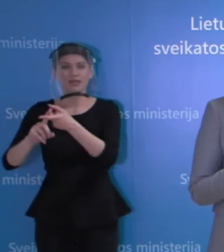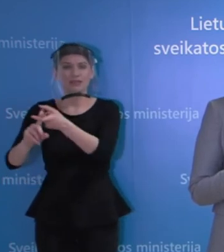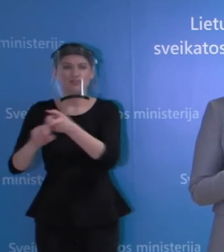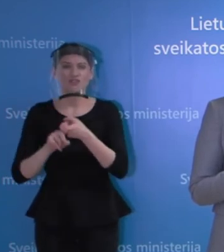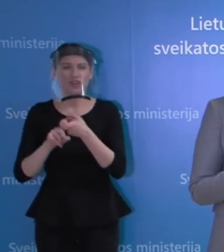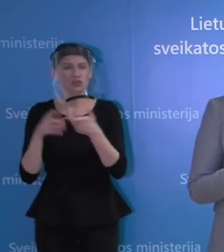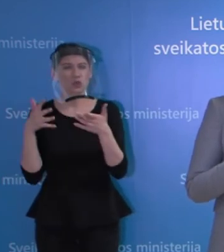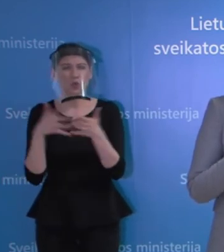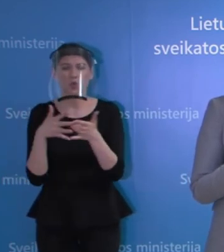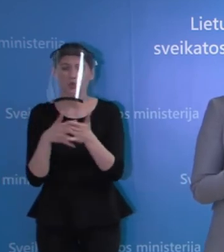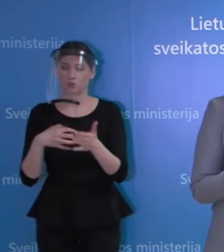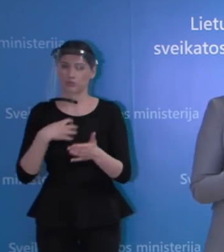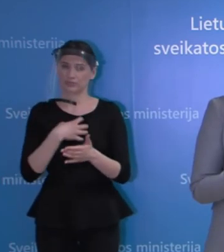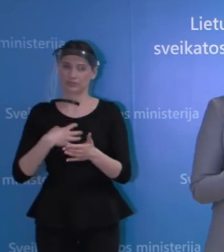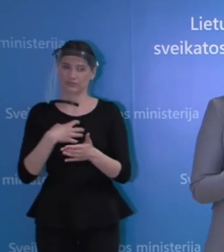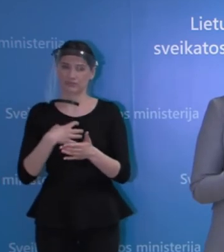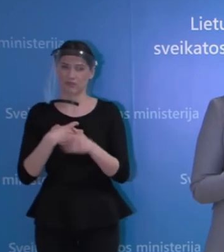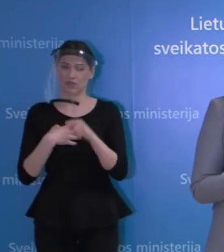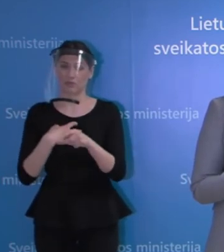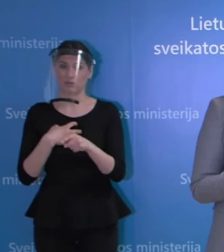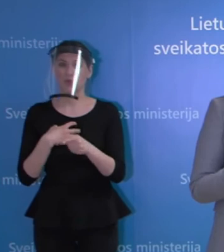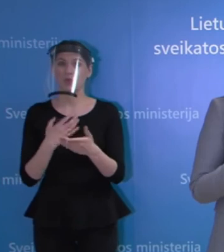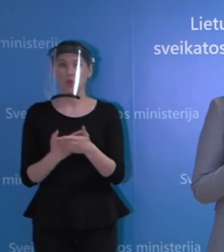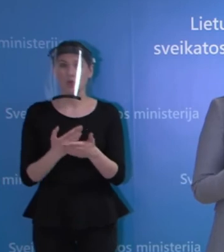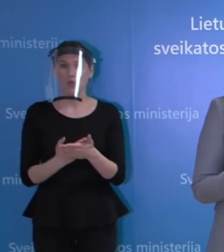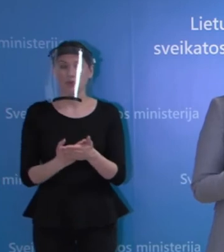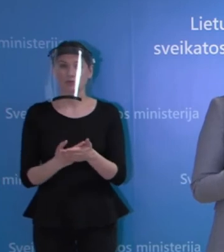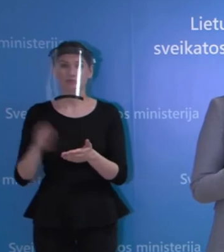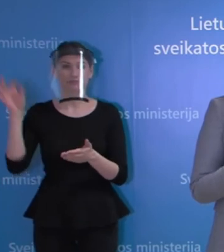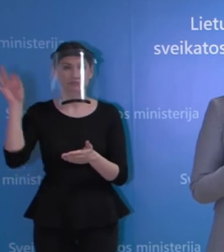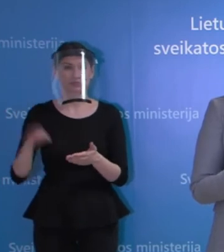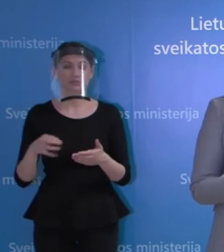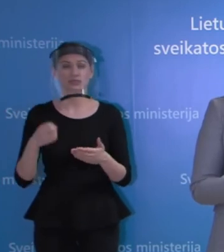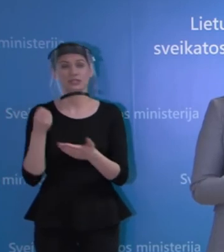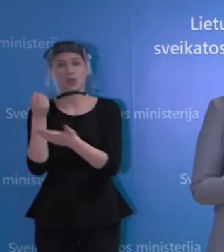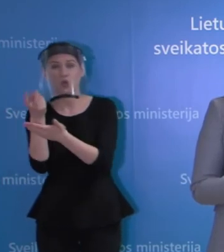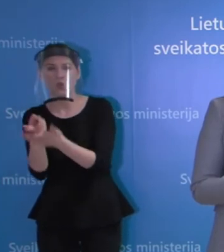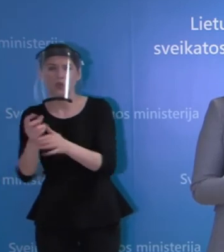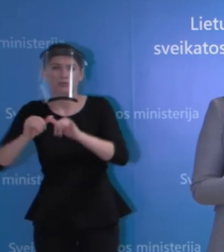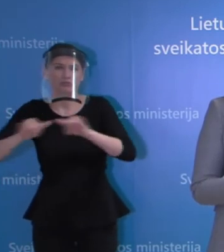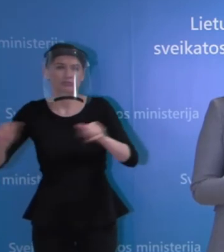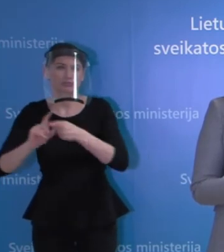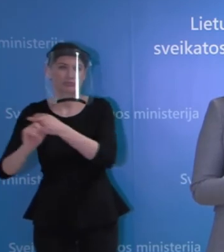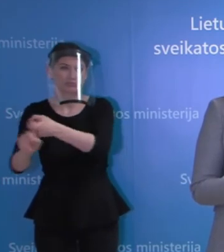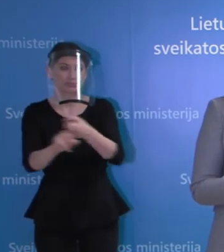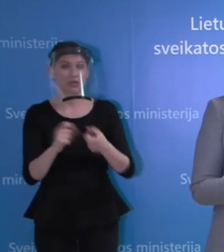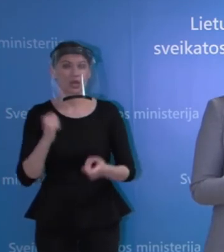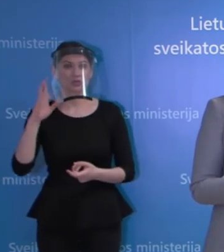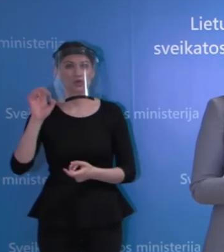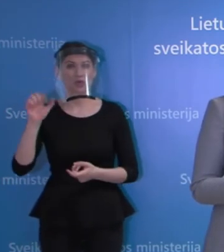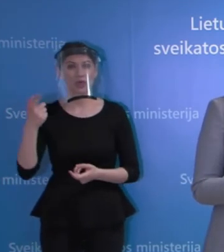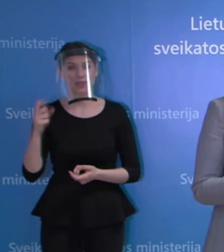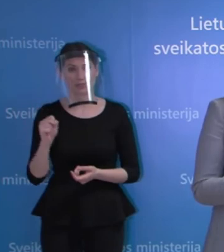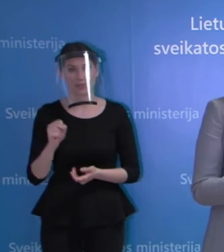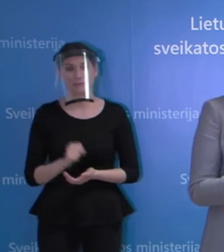nepodukros vietoje, nes didžiausiai žydiniai Lietuvai stebimi vis tik dėja sveikatos priežiūros įstaigose. Ačiū Rolanda.